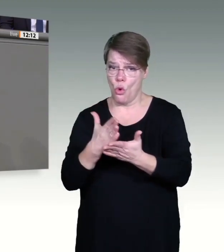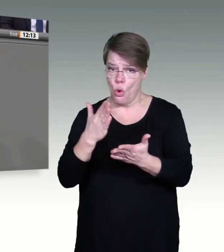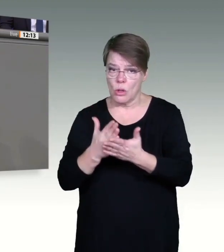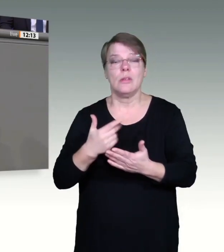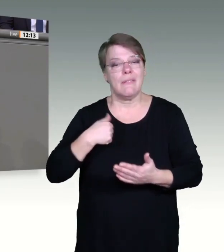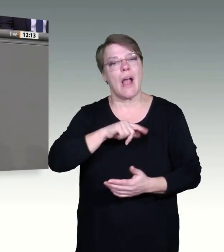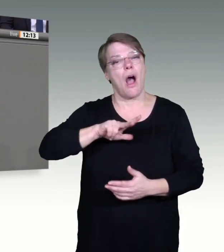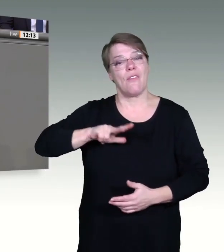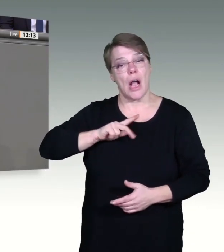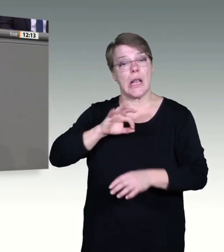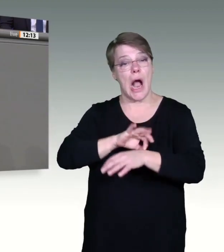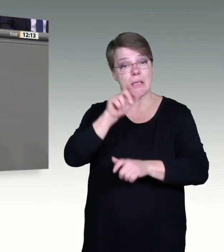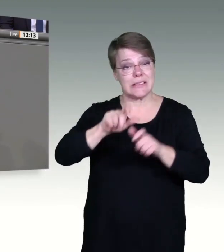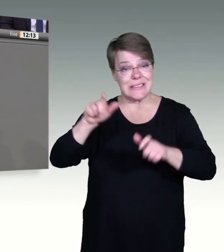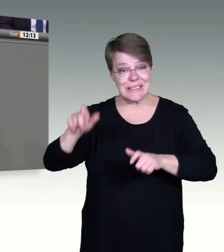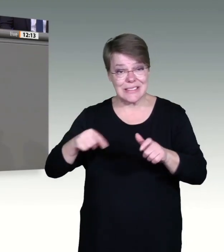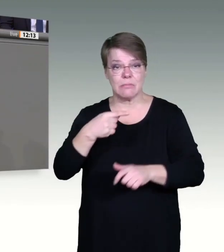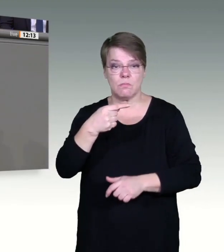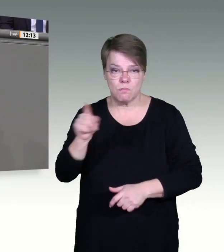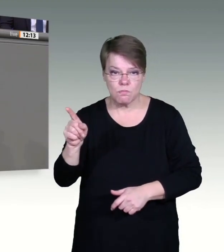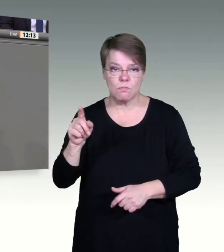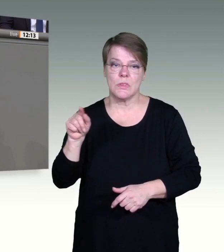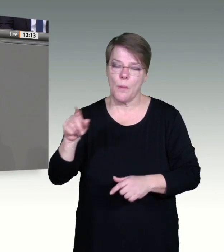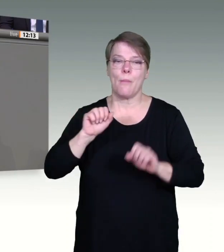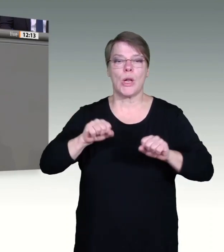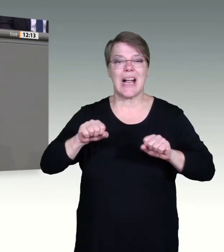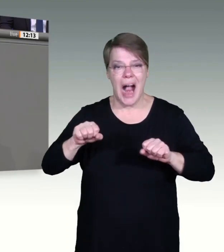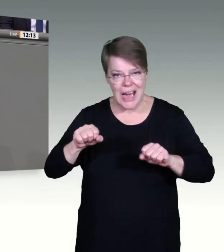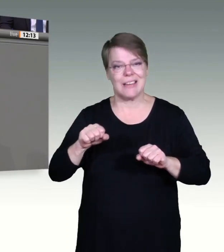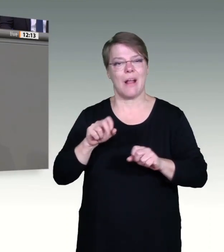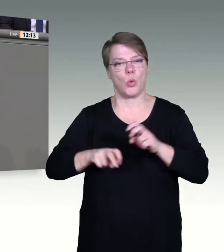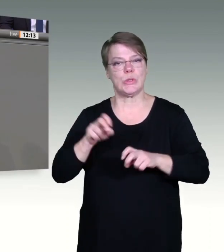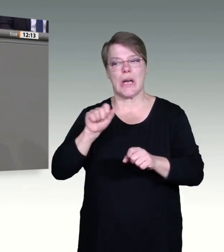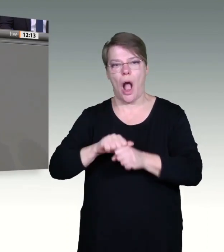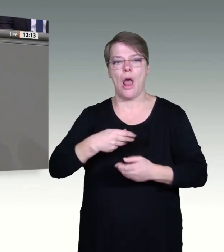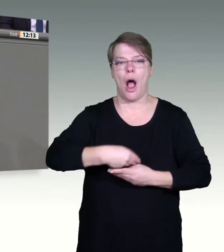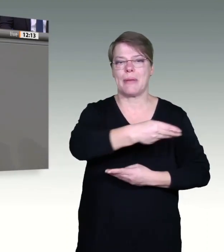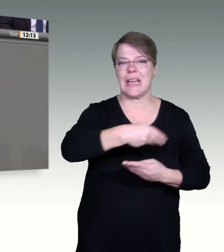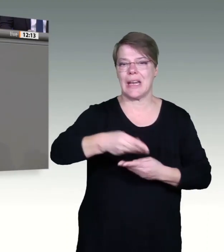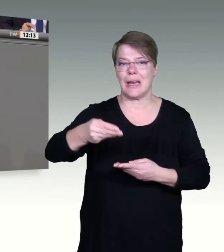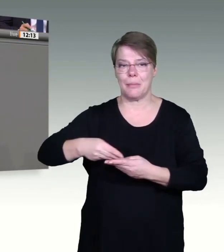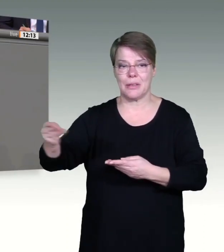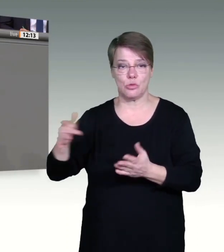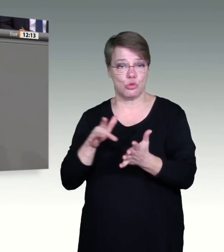seit Tagen viel diskutiert über das Für und Wider einer Impfpflicht. Mit dem vorliegenden Gesetzentwurf